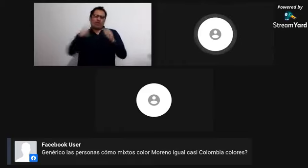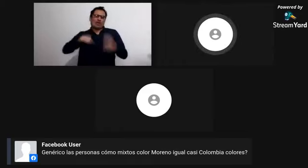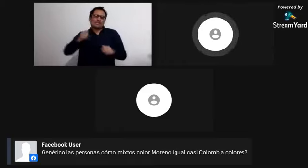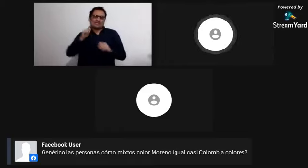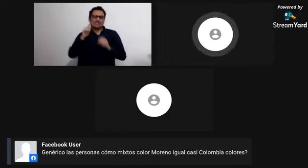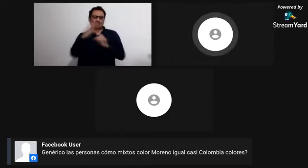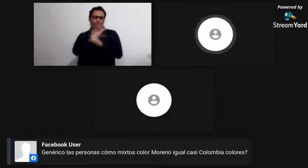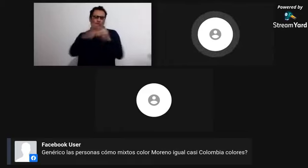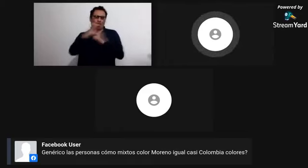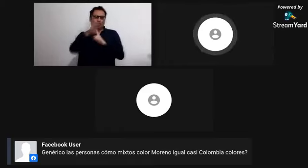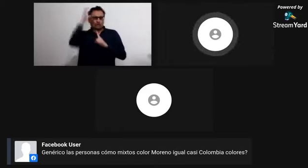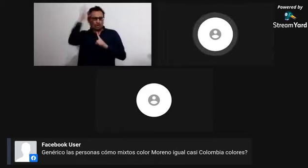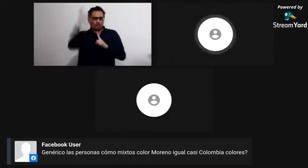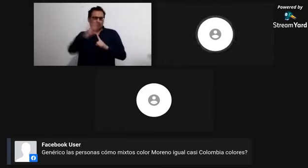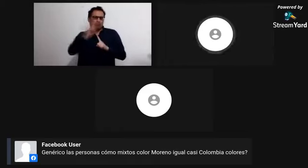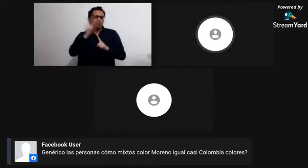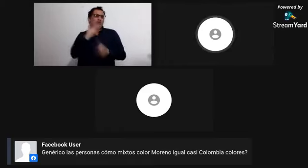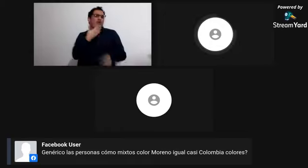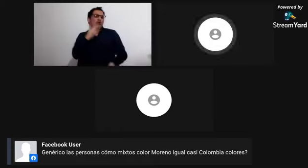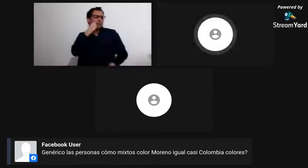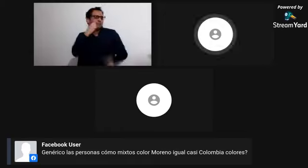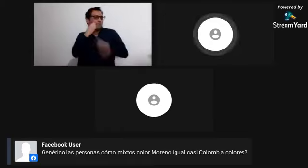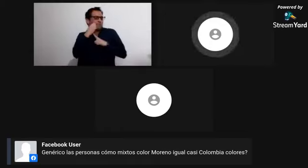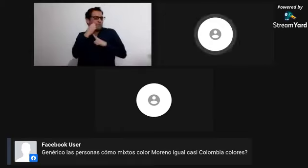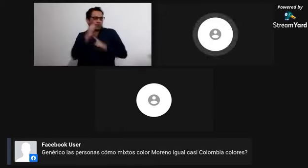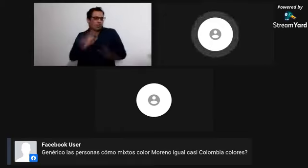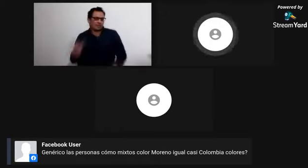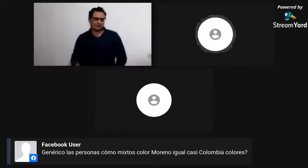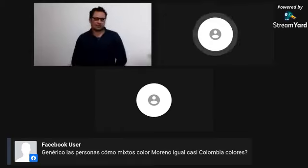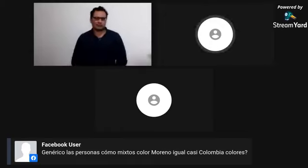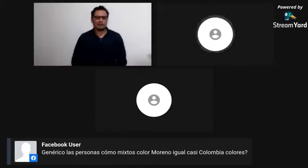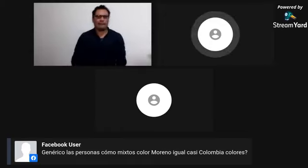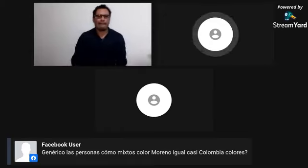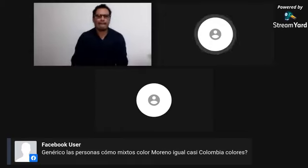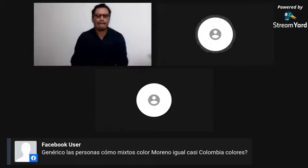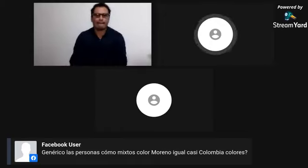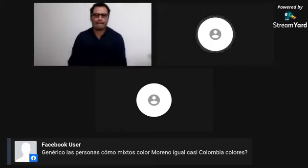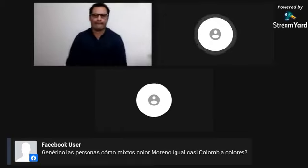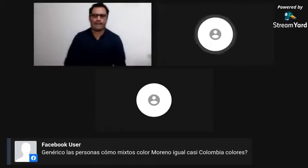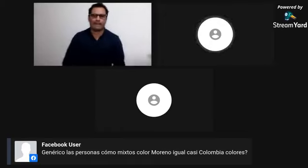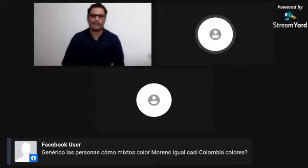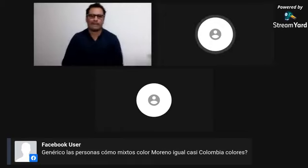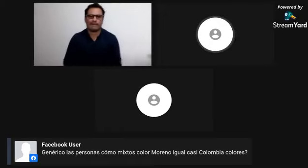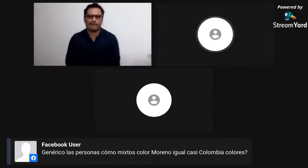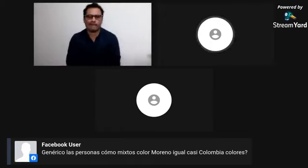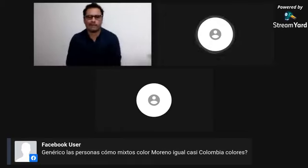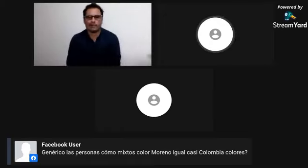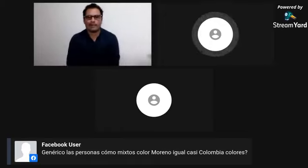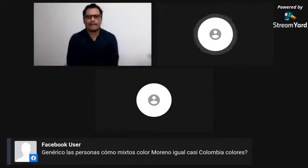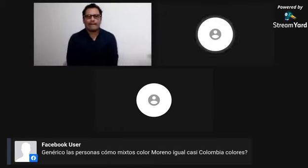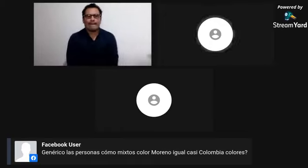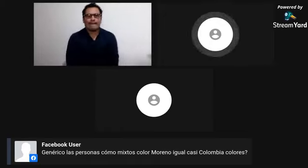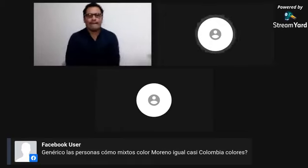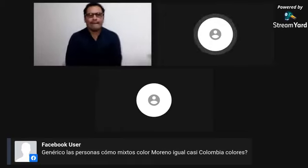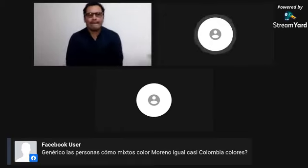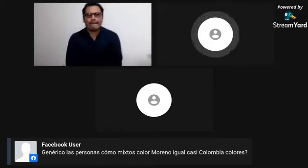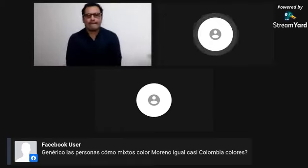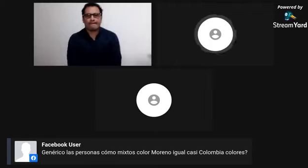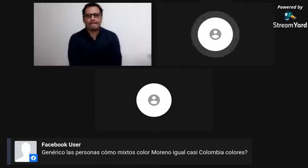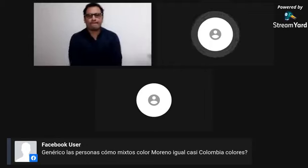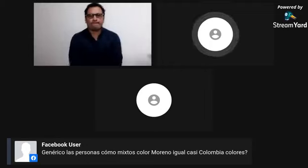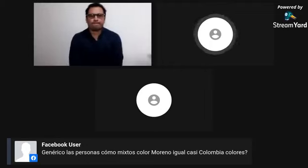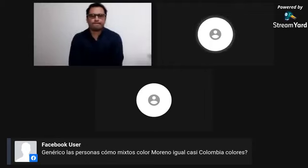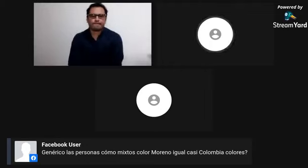que nosotros podemos ver hoy por hoy en nuestro territorio colombiano. Pero sin duda alguna, pues todos somos colombianos independientemente de nuestra